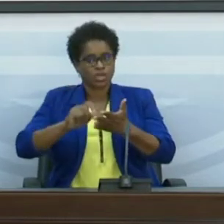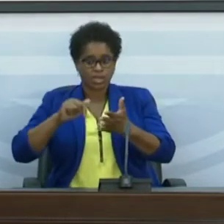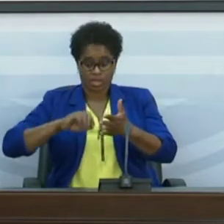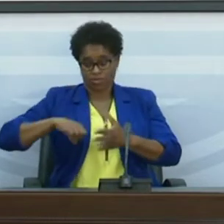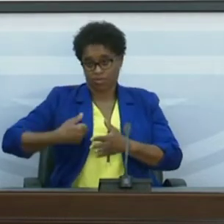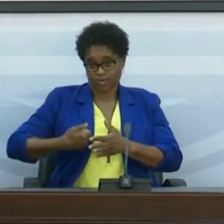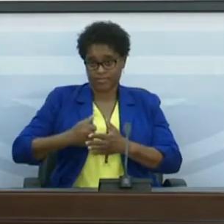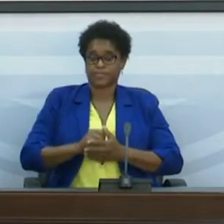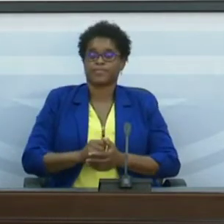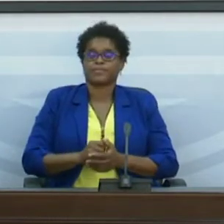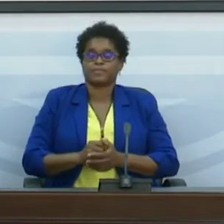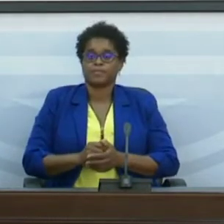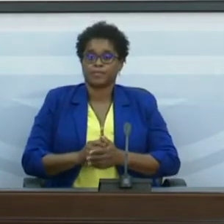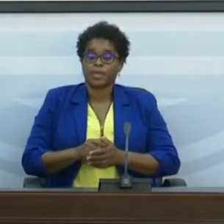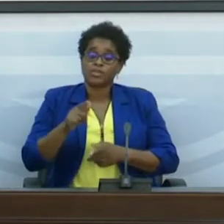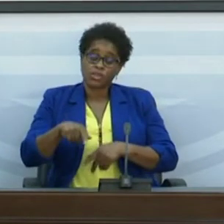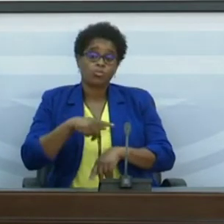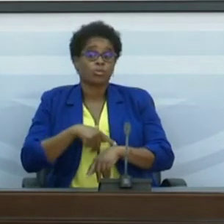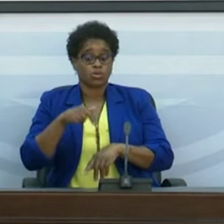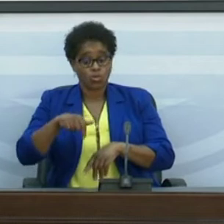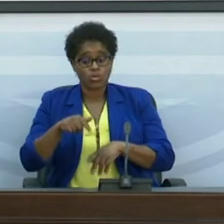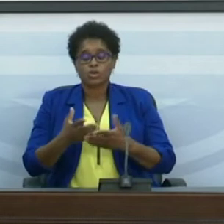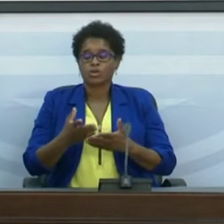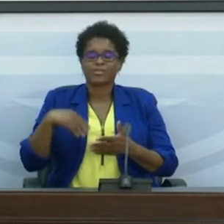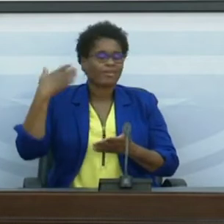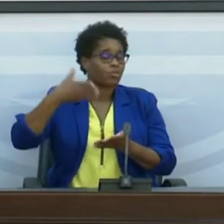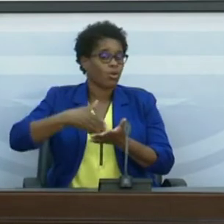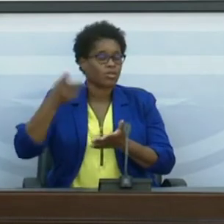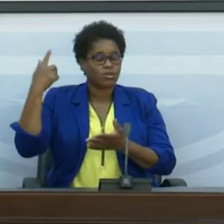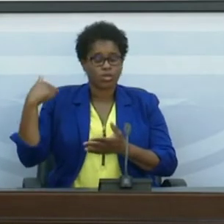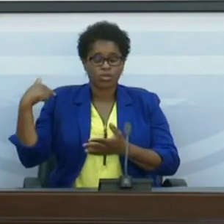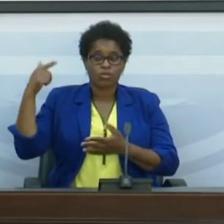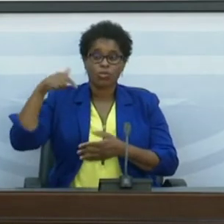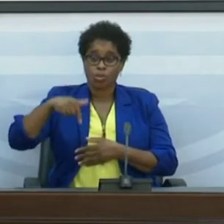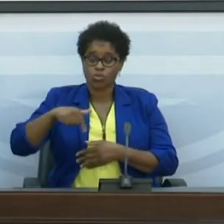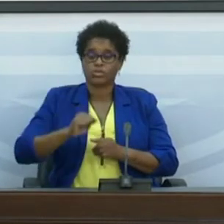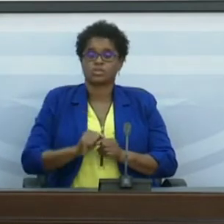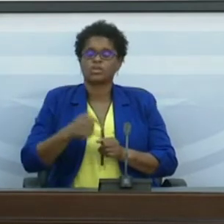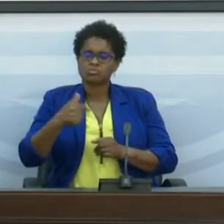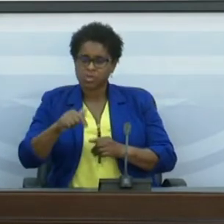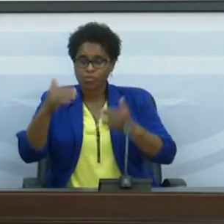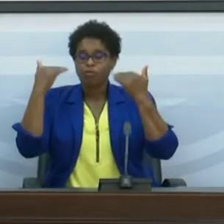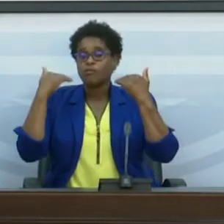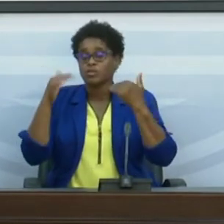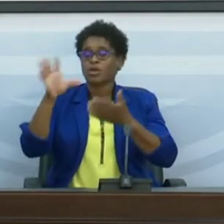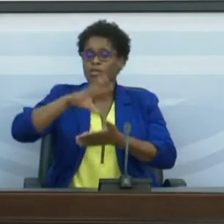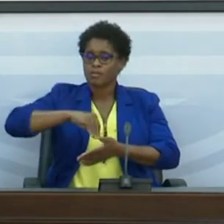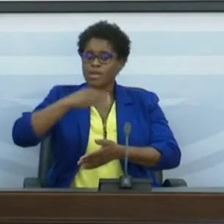Neste momento, hoje, pelo menos de ontem para hoje, tivemos conhecimento de mais